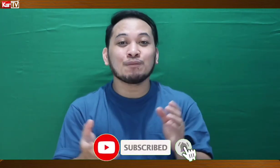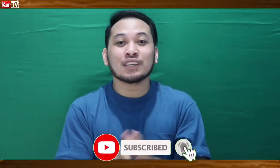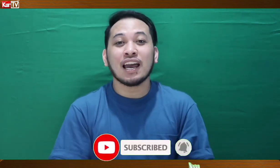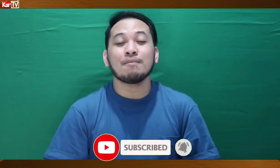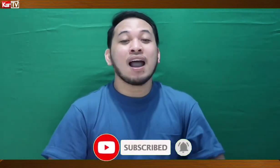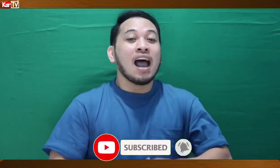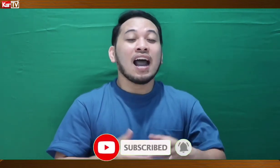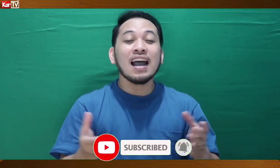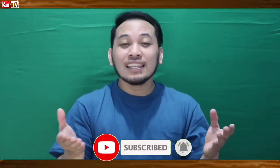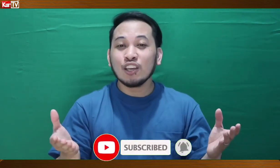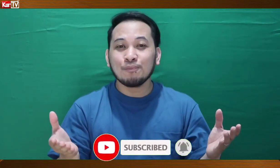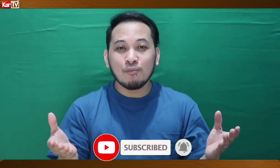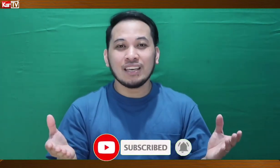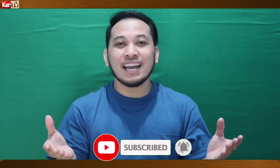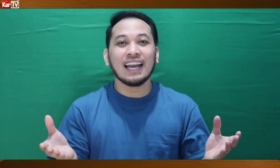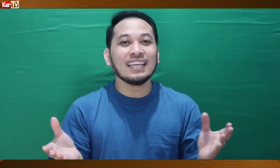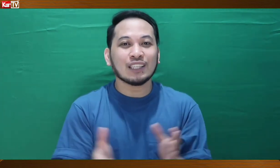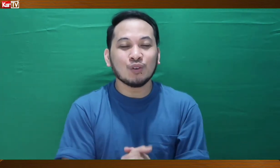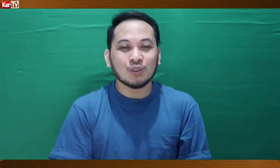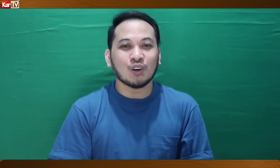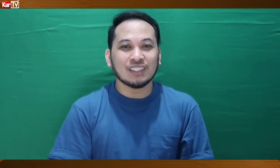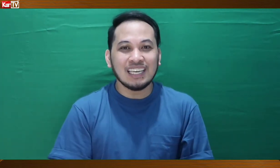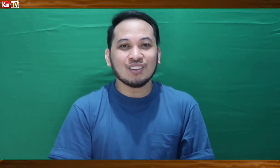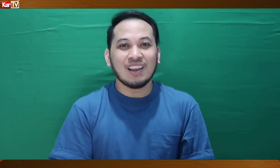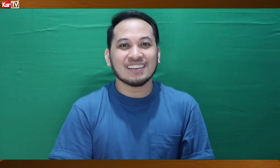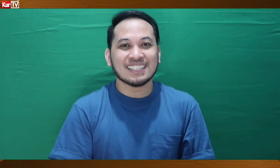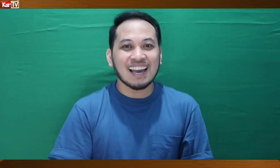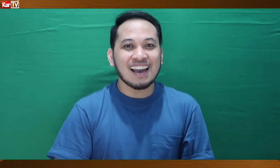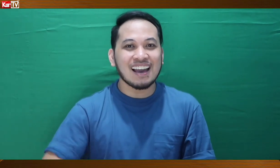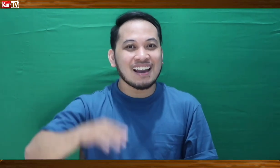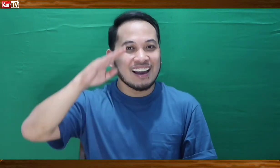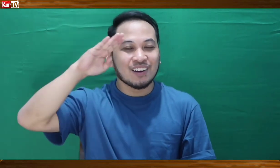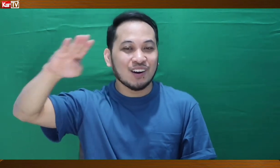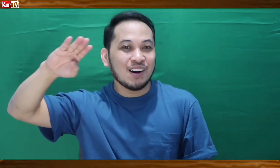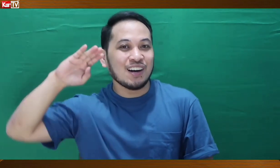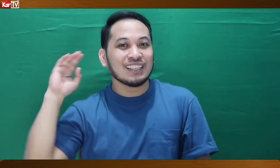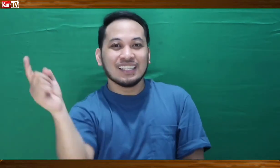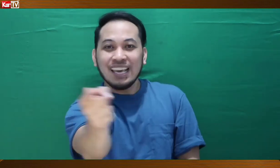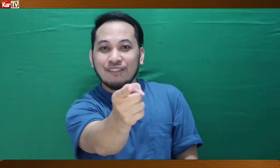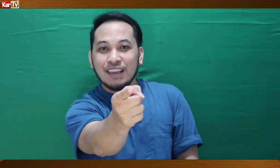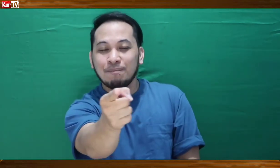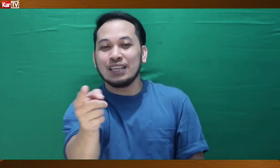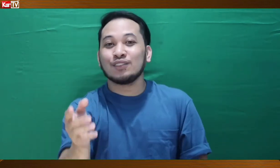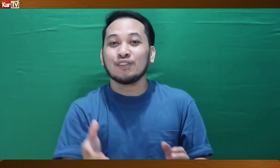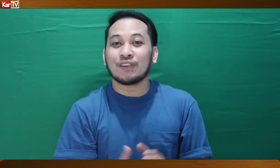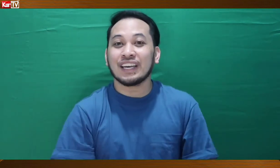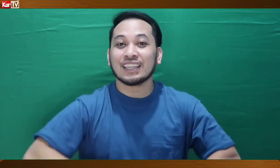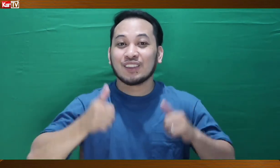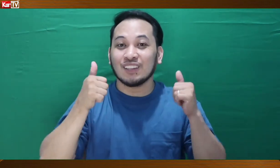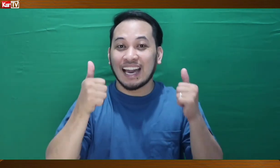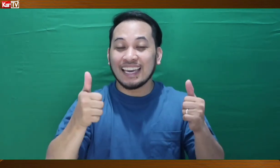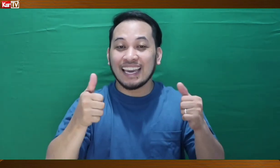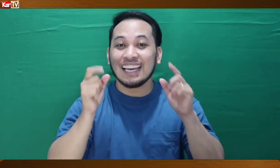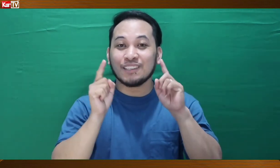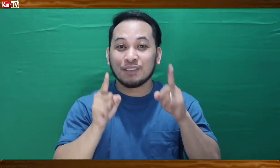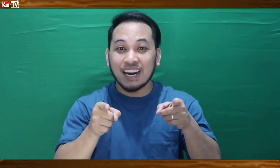subscribe. At kayo po muli ay nakatotok dito lang sa Curv TV. Please don't forget to like and subscribe.